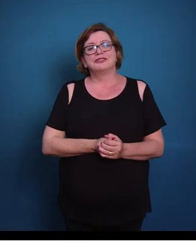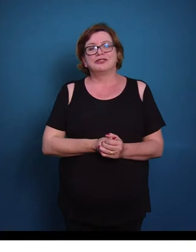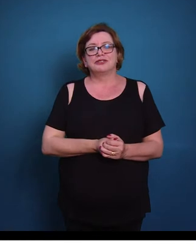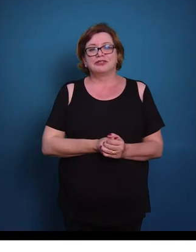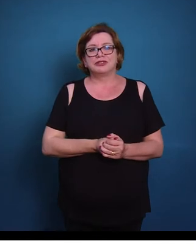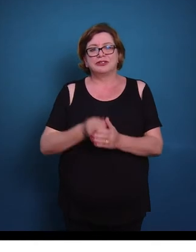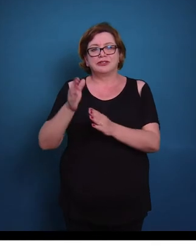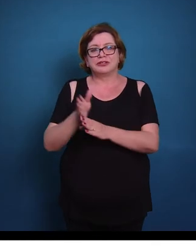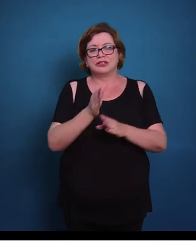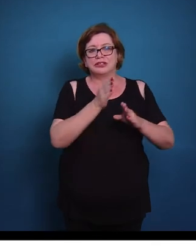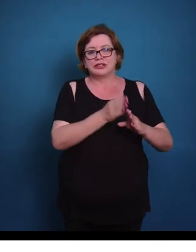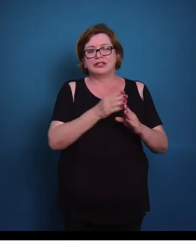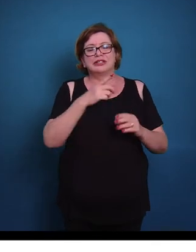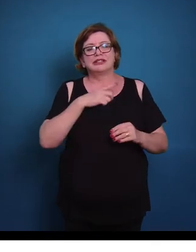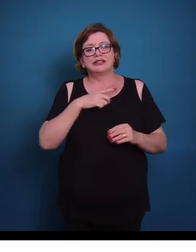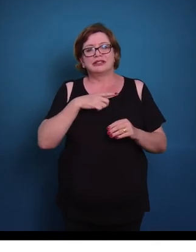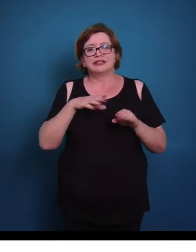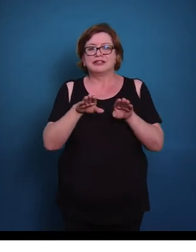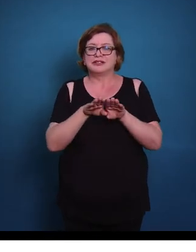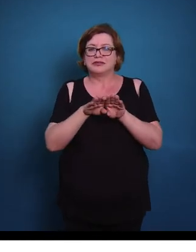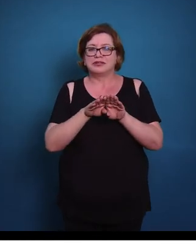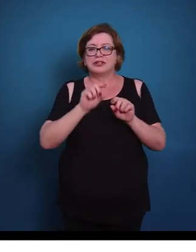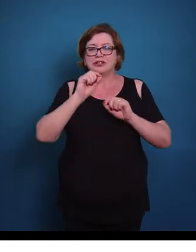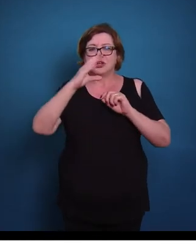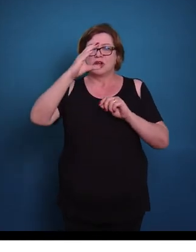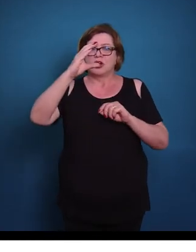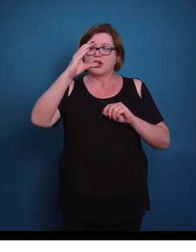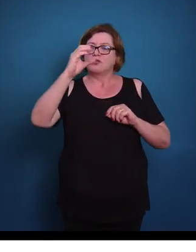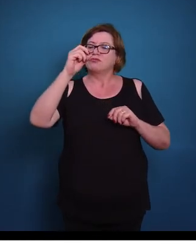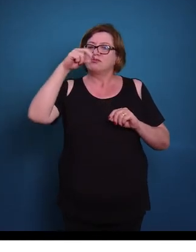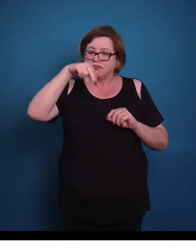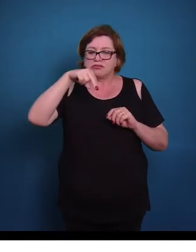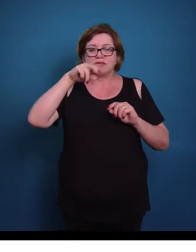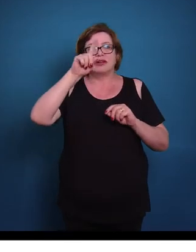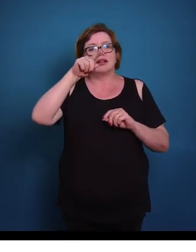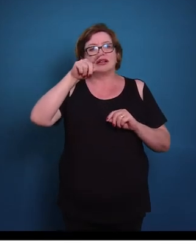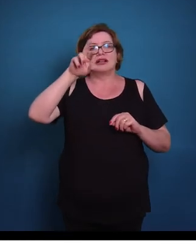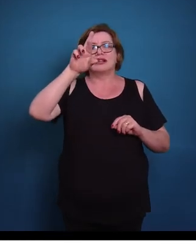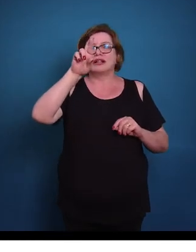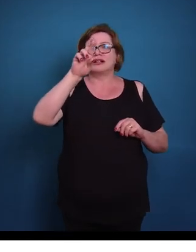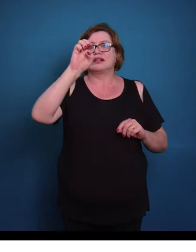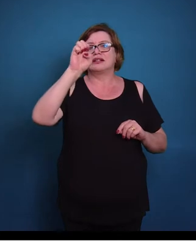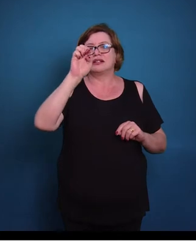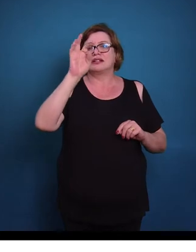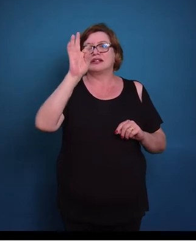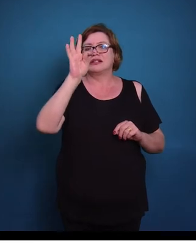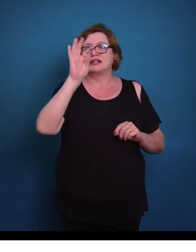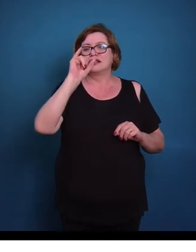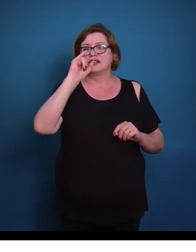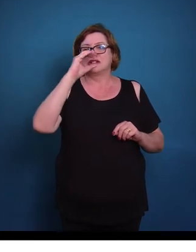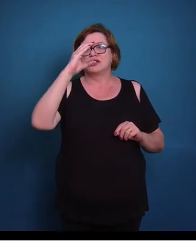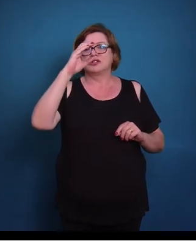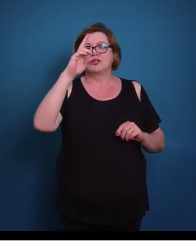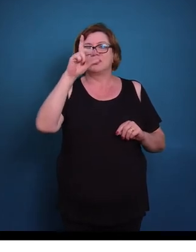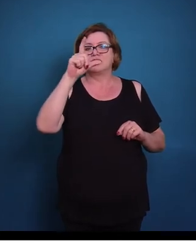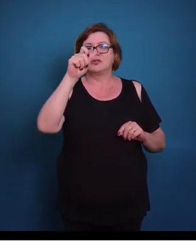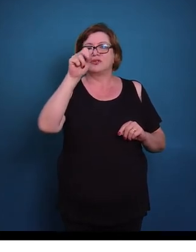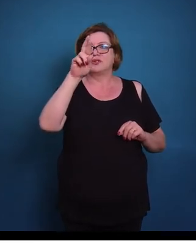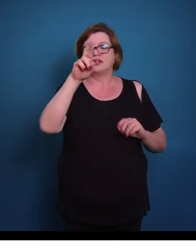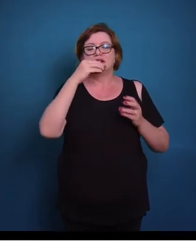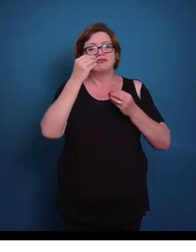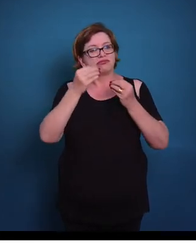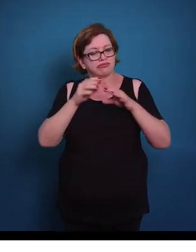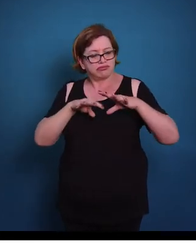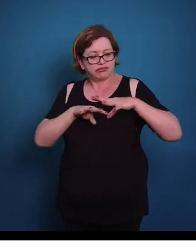Nós temos também agora um tecido especializado que seria o tecido reticular. Então ele é formado por uma trama de fibras reticulares.